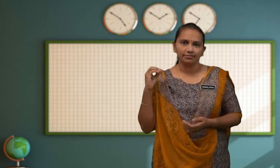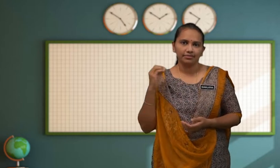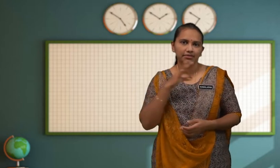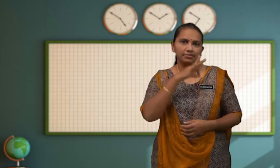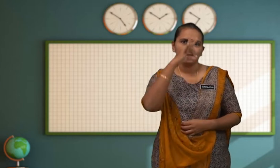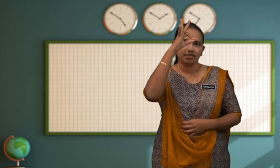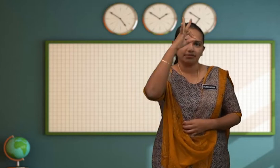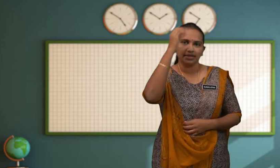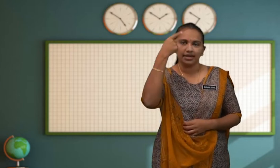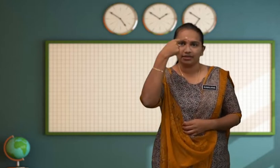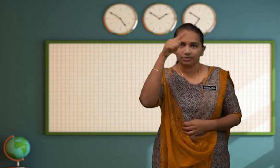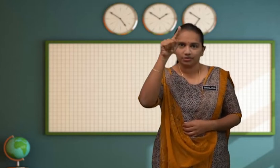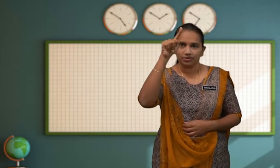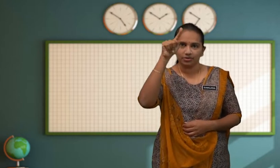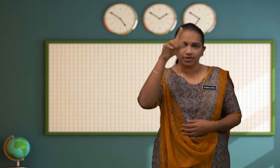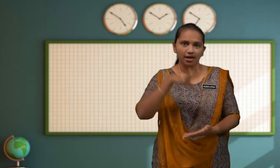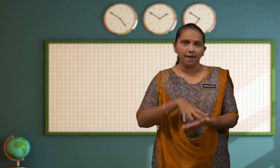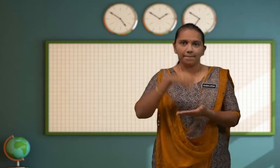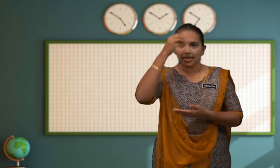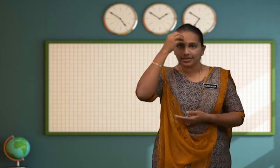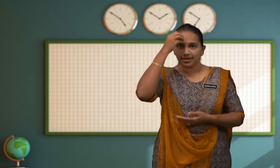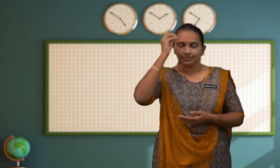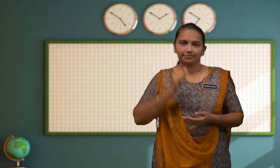bersemangat untuk belajar.